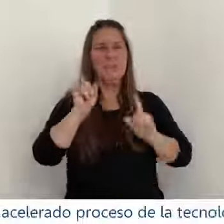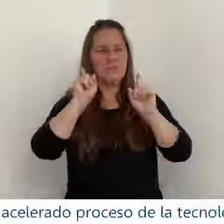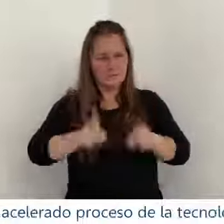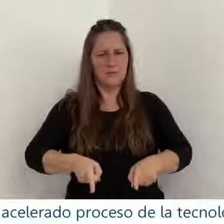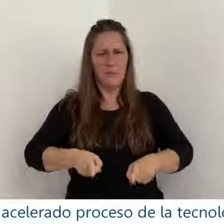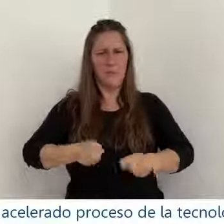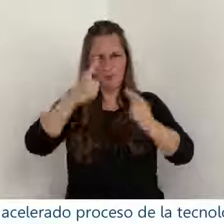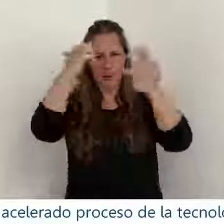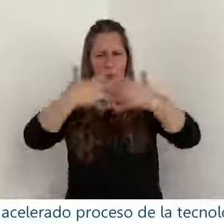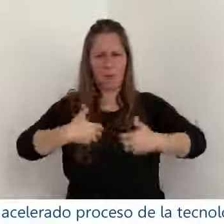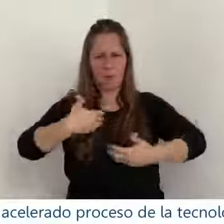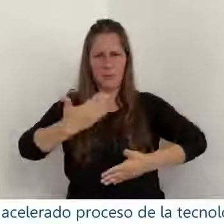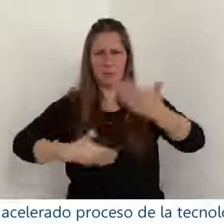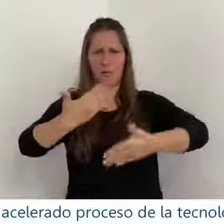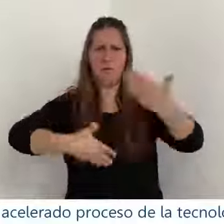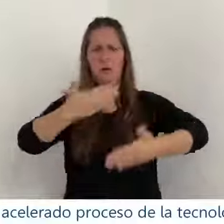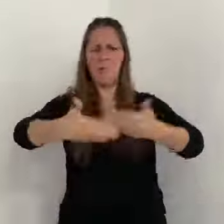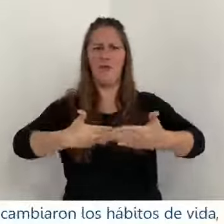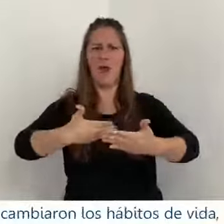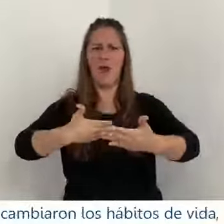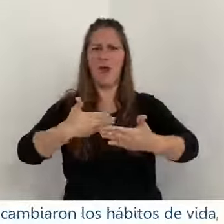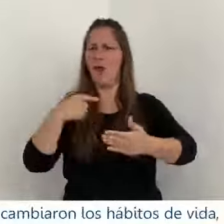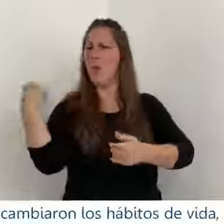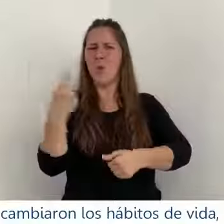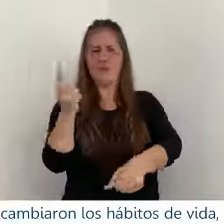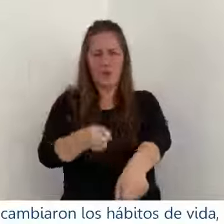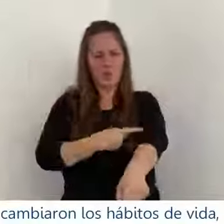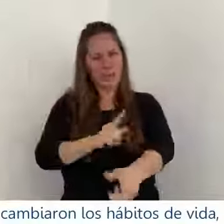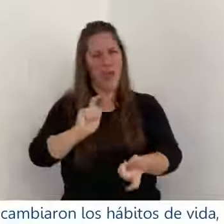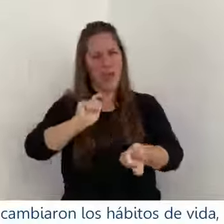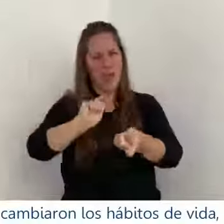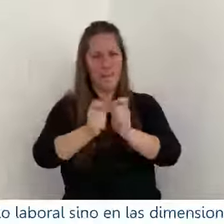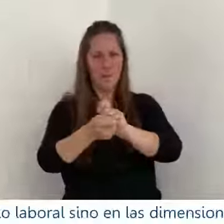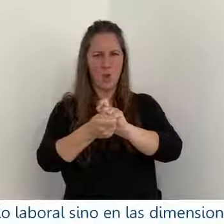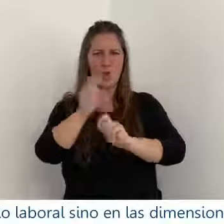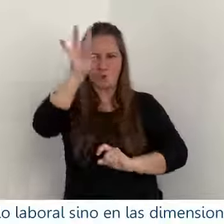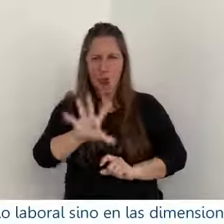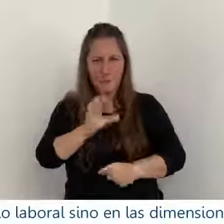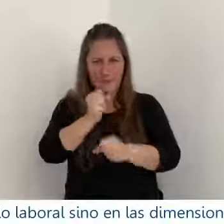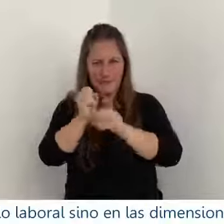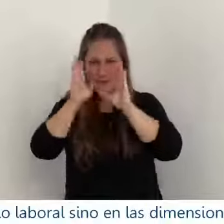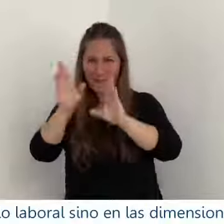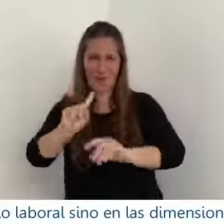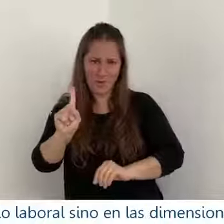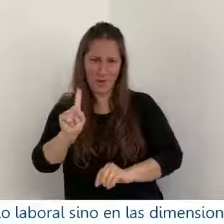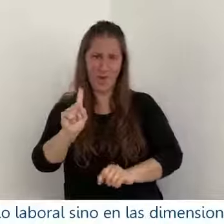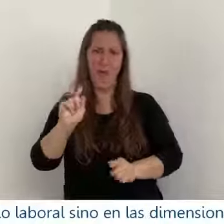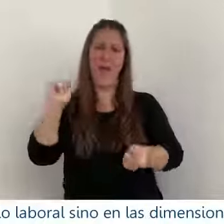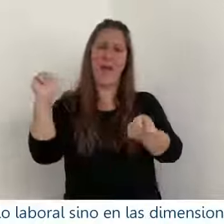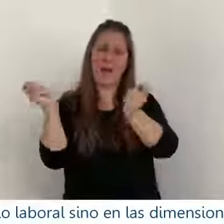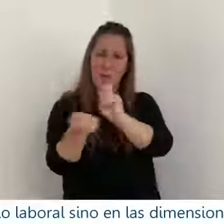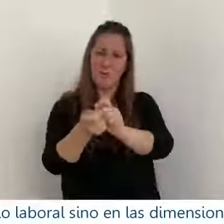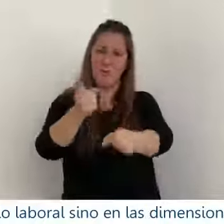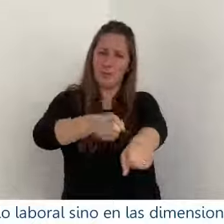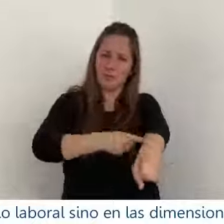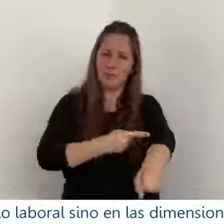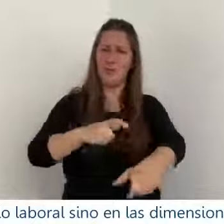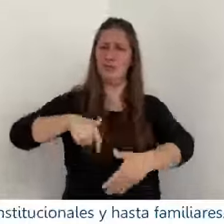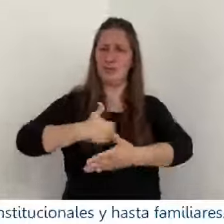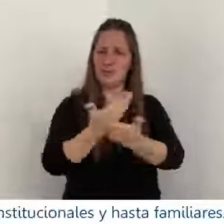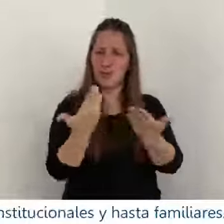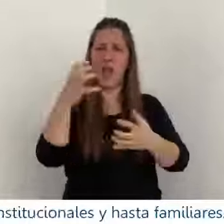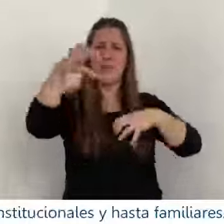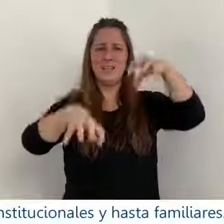acelerado proceso de la tecnología cambiaron los hábitos de vida no solo en lo laboral sino en las dimensiones sociales,